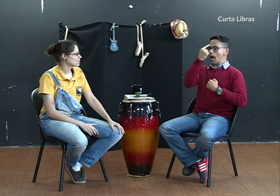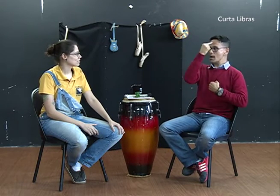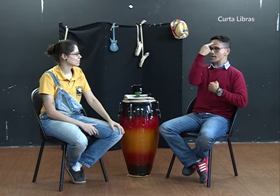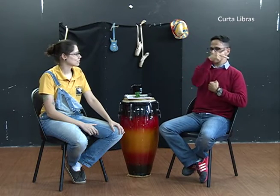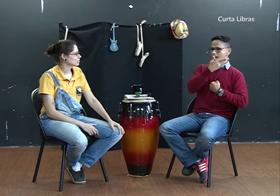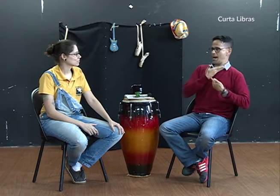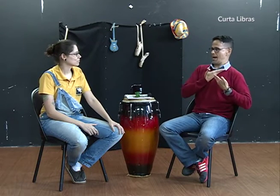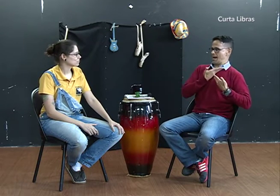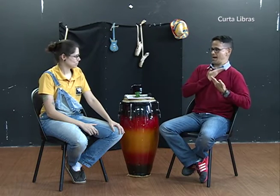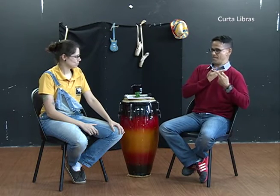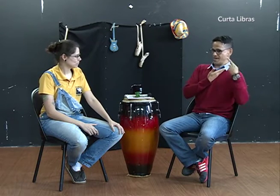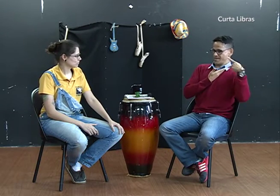Alessandra Klein.